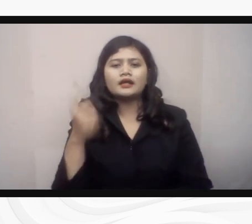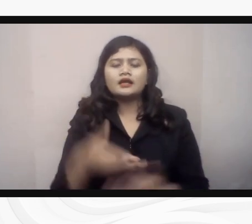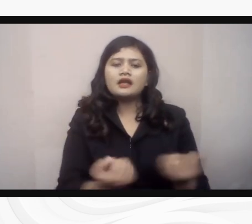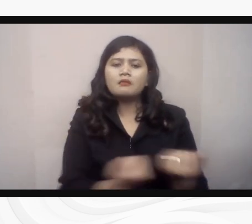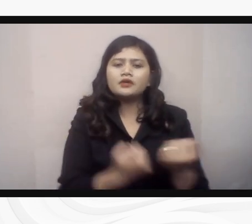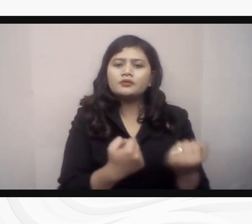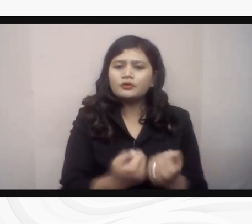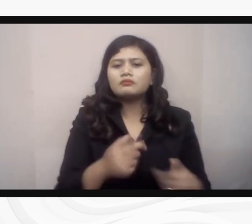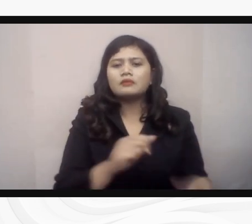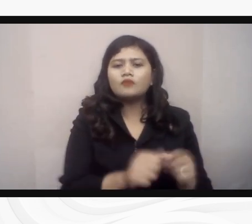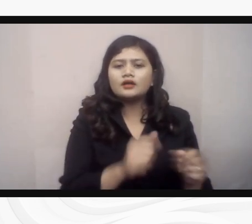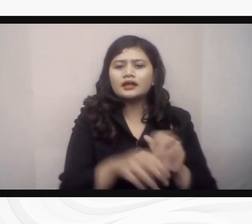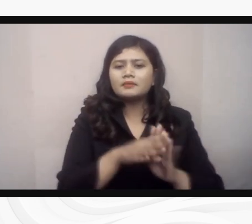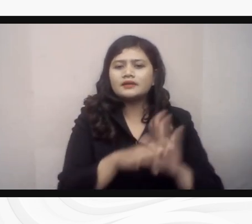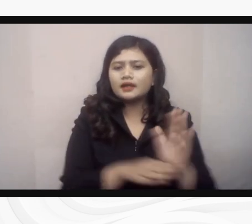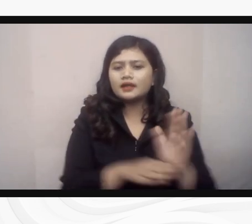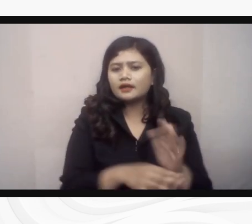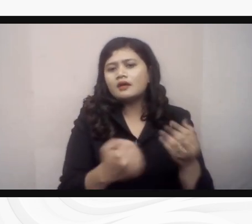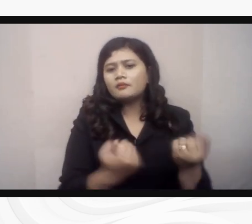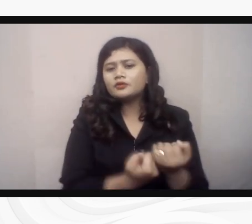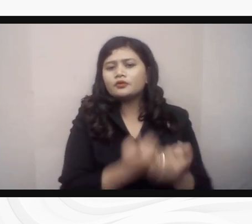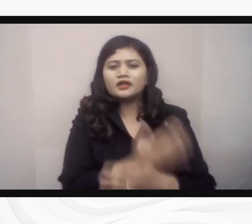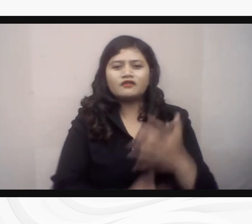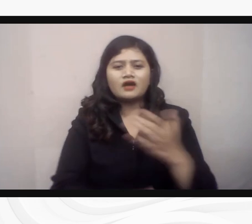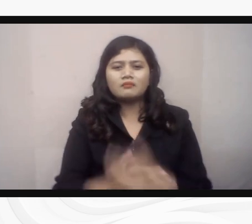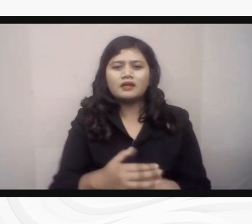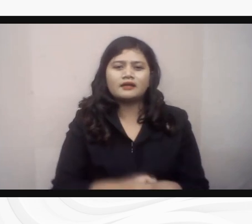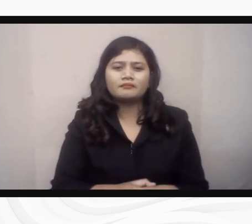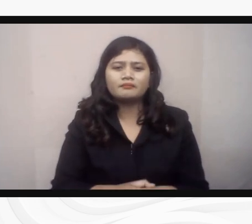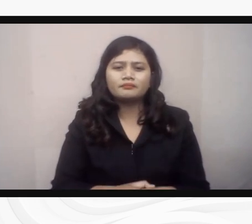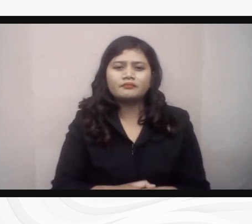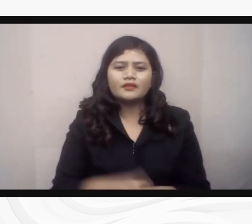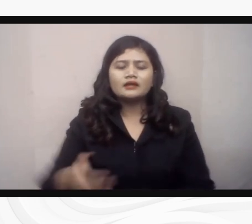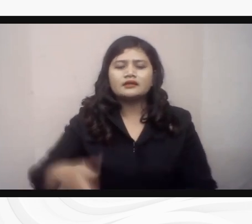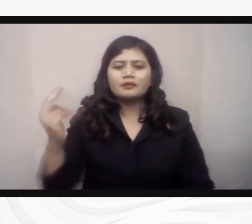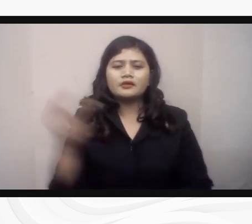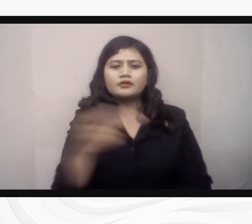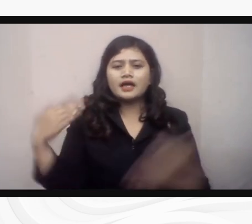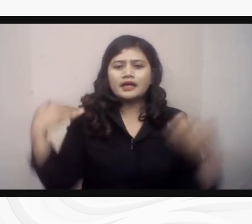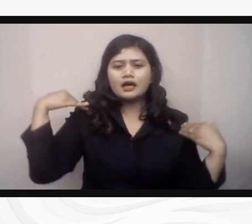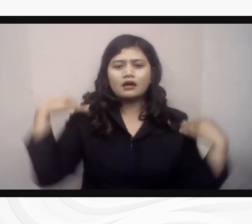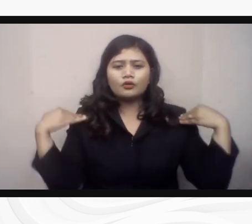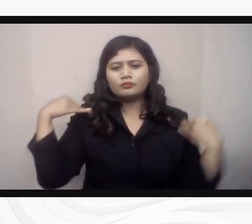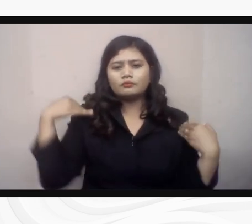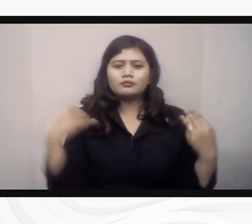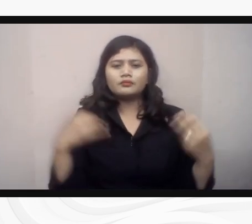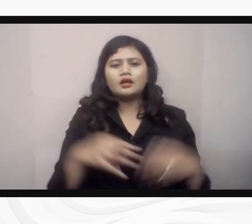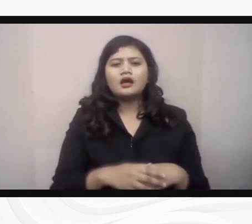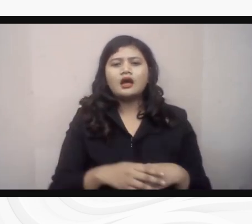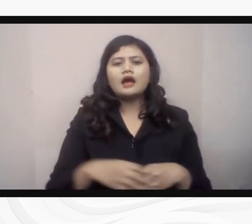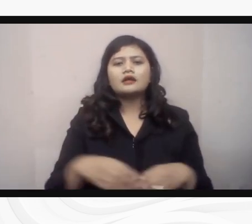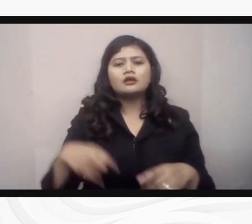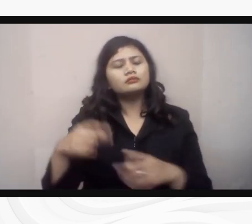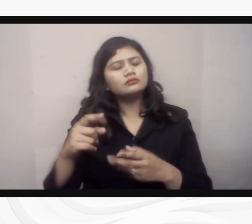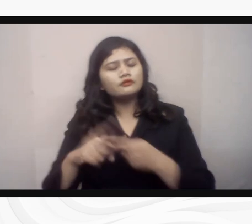kelompok rentan lainnya. Pemerakarsa, Sigap Indonesia, Pusat Rehabilitasi Yakung, Formasi Disabilitas,